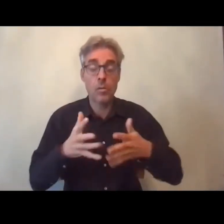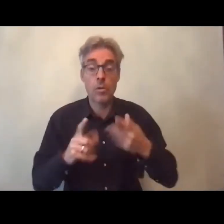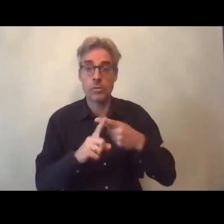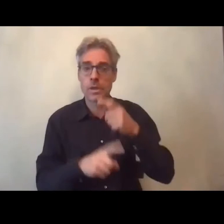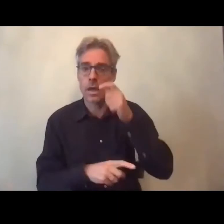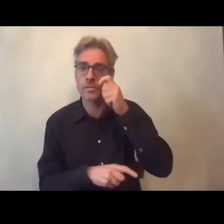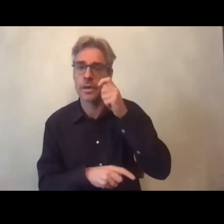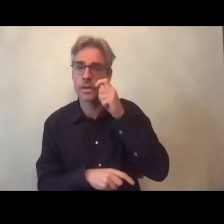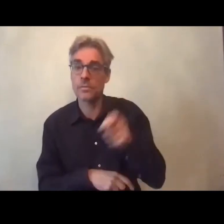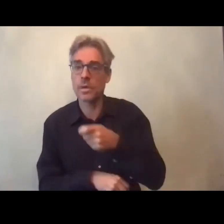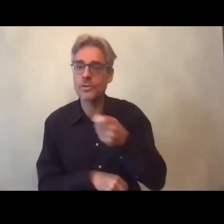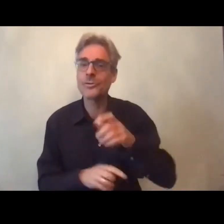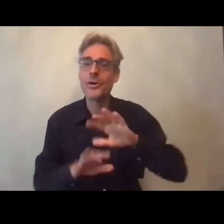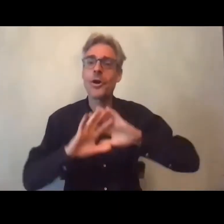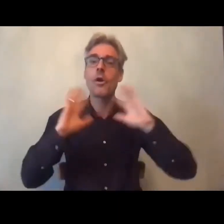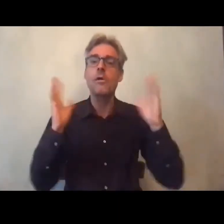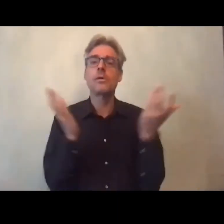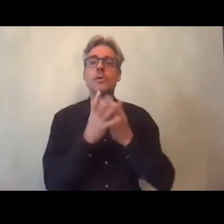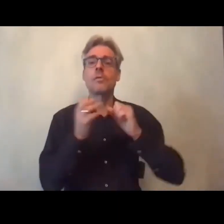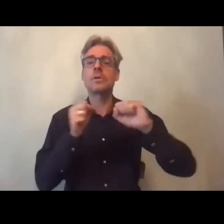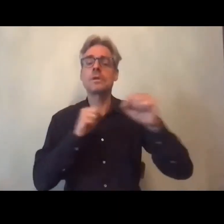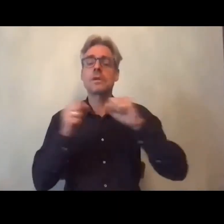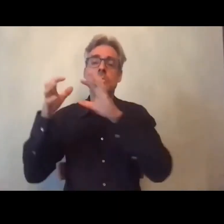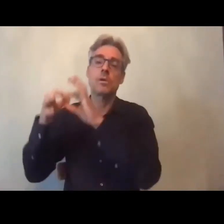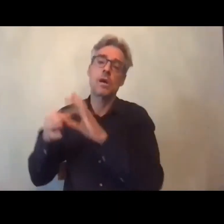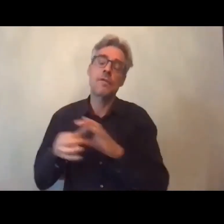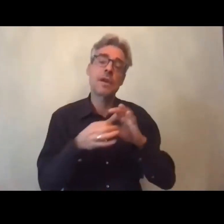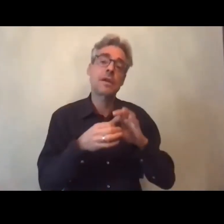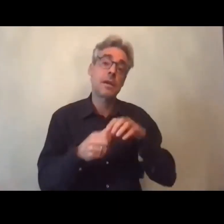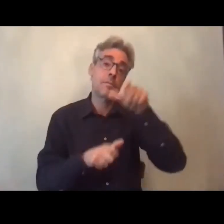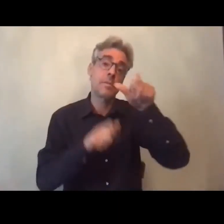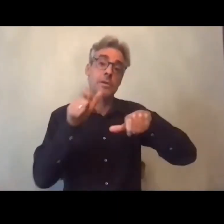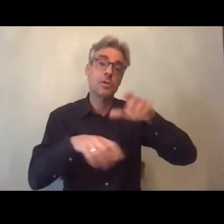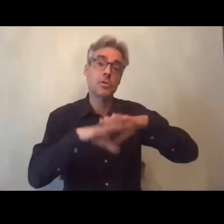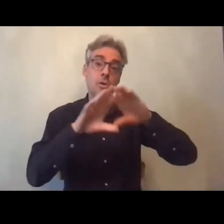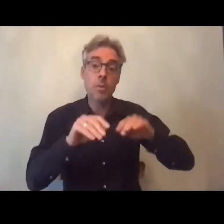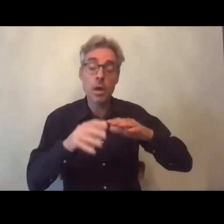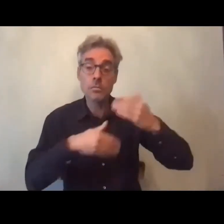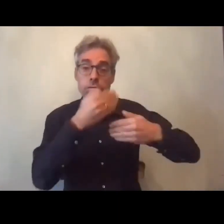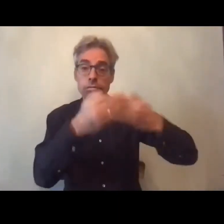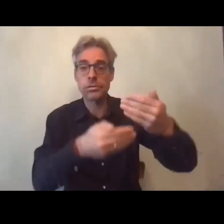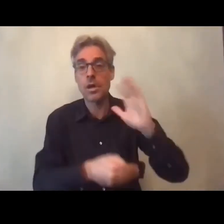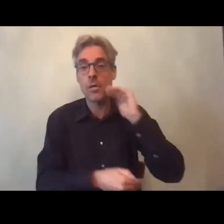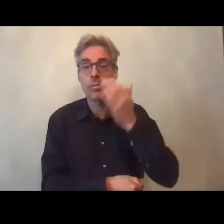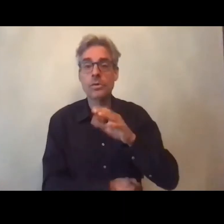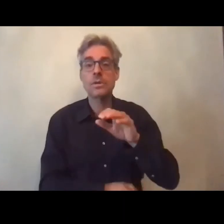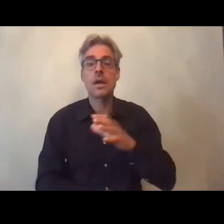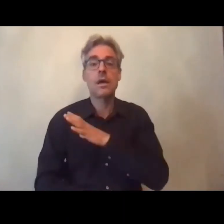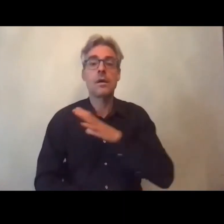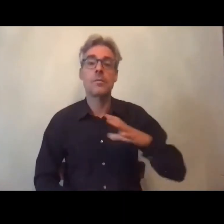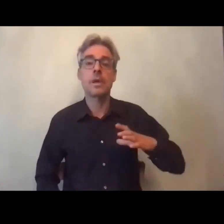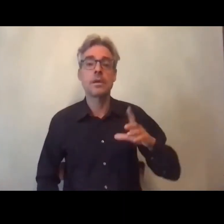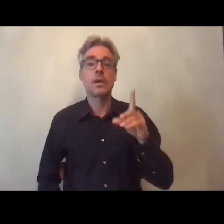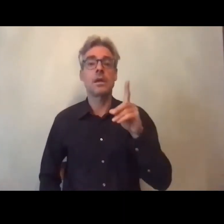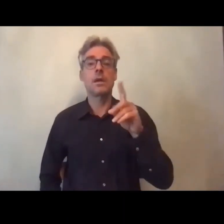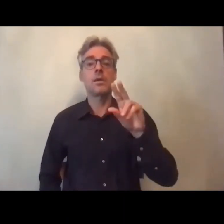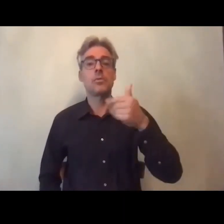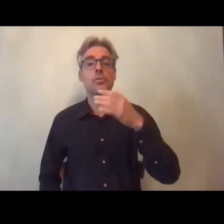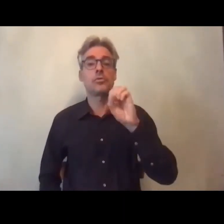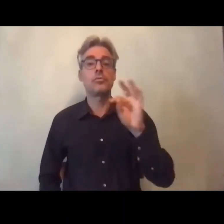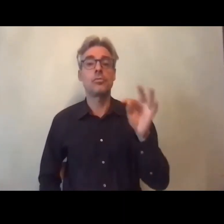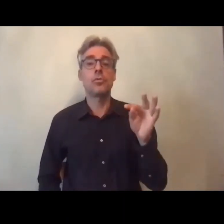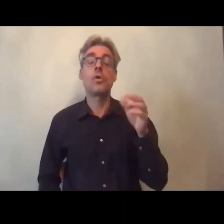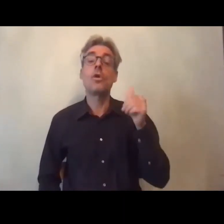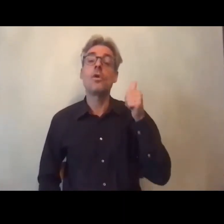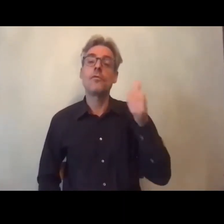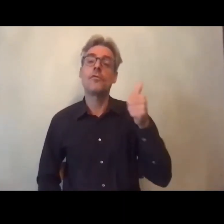on conjugue en fait ces actions avec les acteurs de terrain et à cet égard Isabelle Dumont vous qui appartenez à l